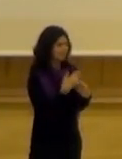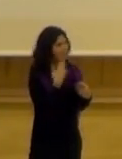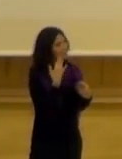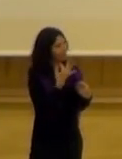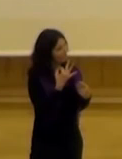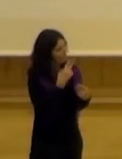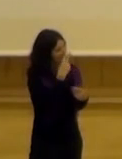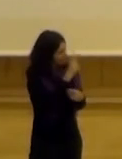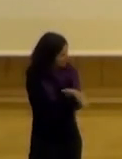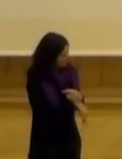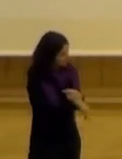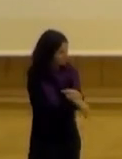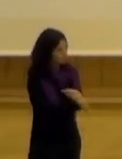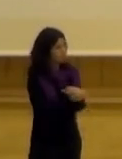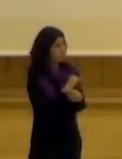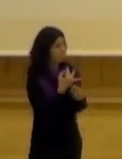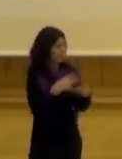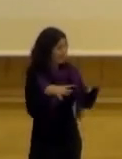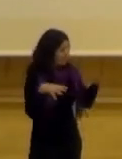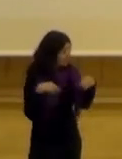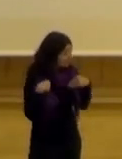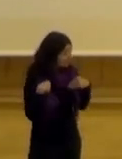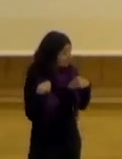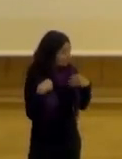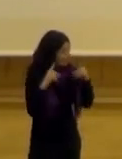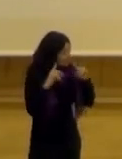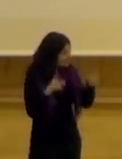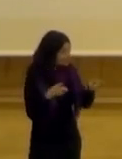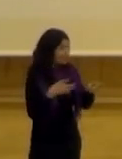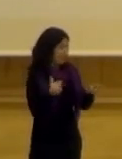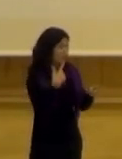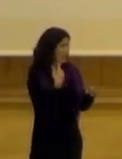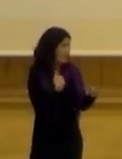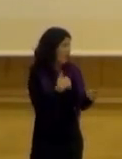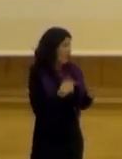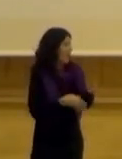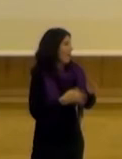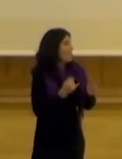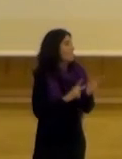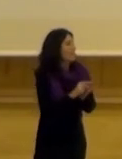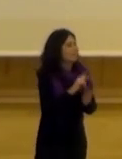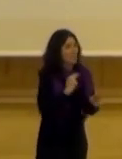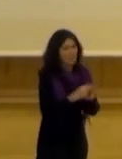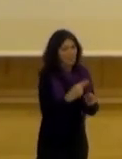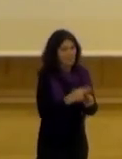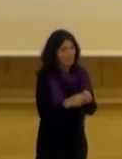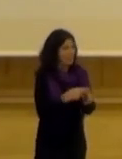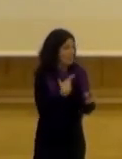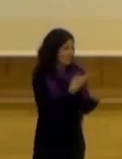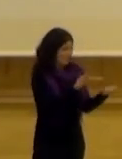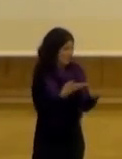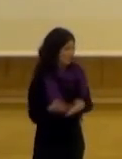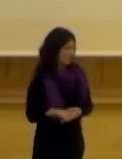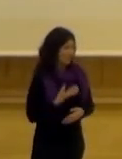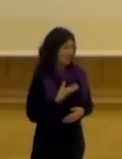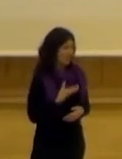muy en cuenta y y asumirlo es hacer política también entonces pues bueno si si puedes